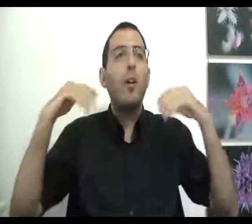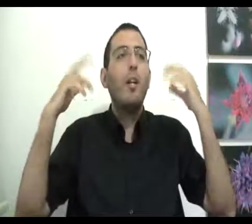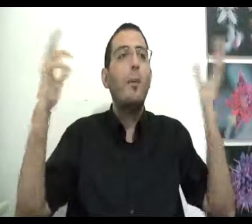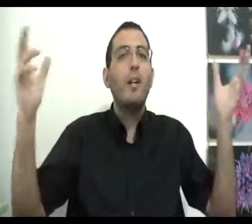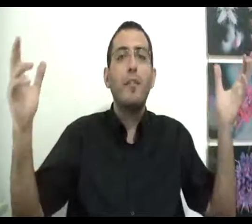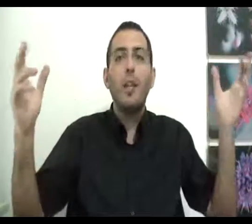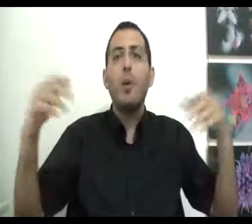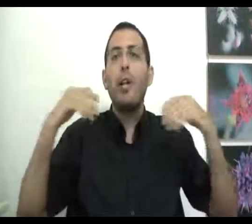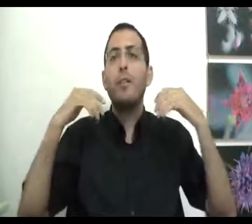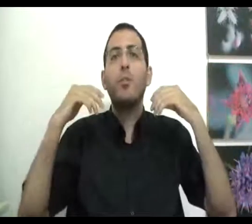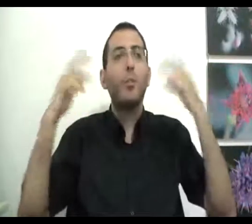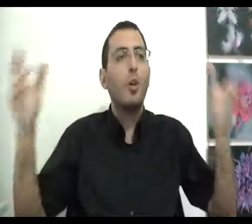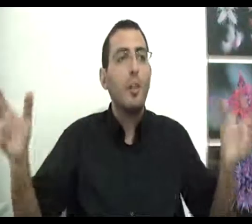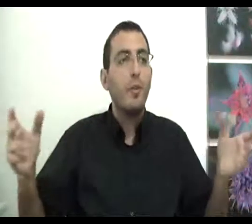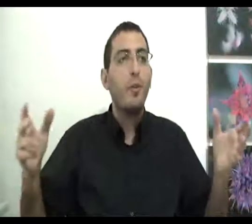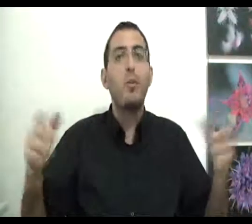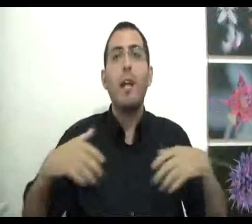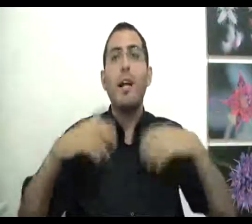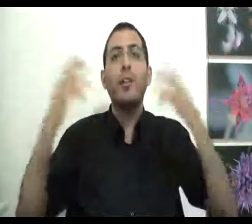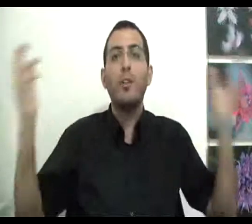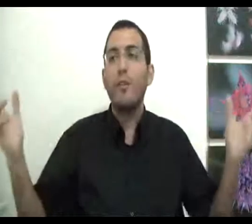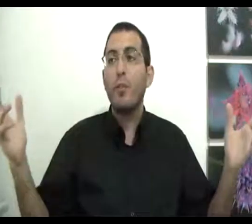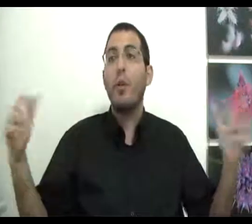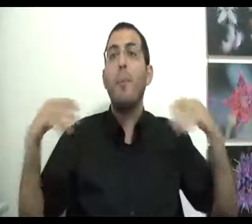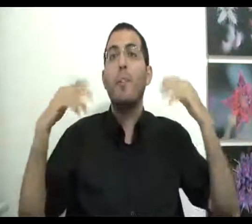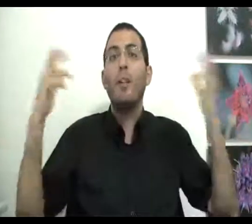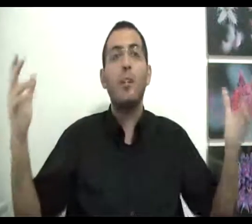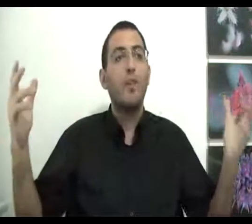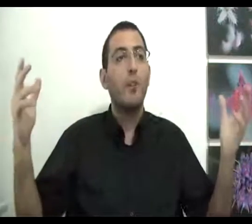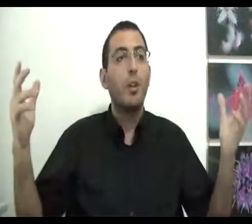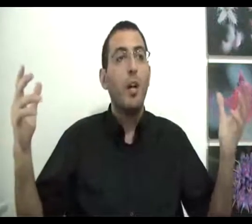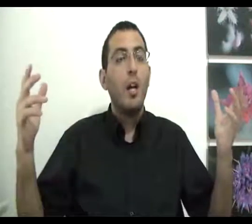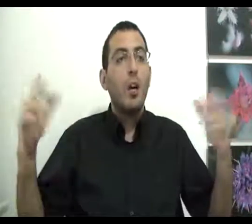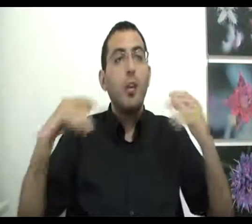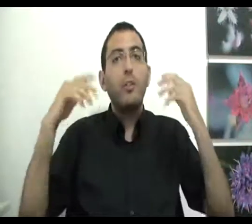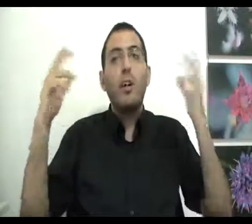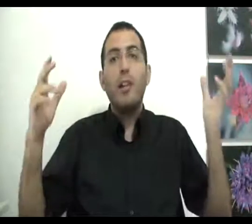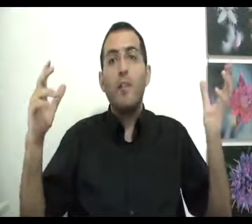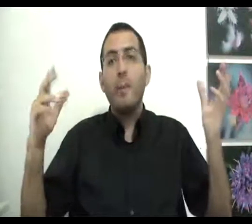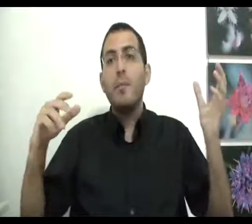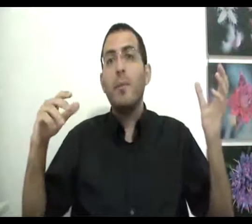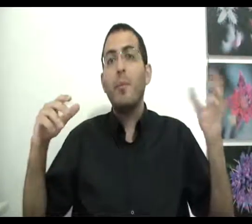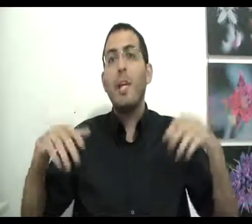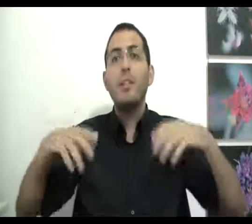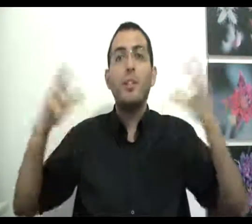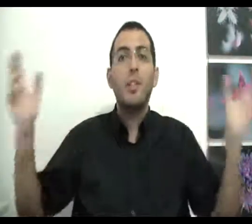העולמות היפים כל הדמויות היפות כל ההגדות היפות כל ההרפתקאות היפות כל האוצרות היפים מה שמלדים ילד שיש איזה